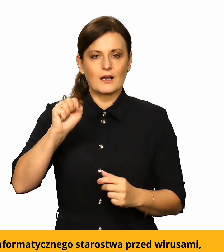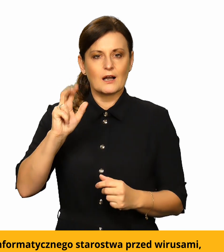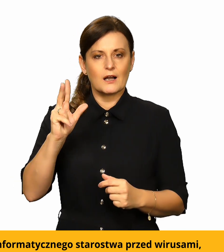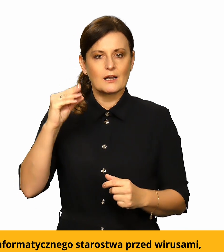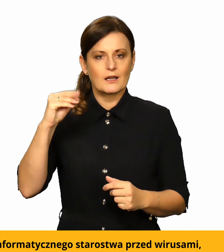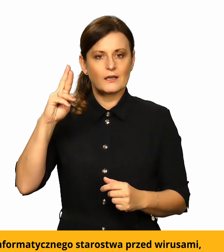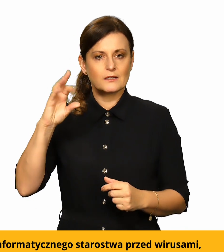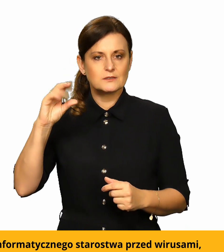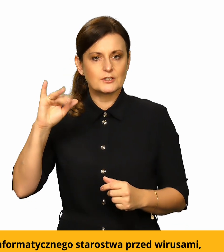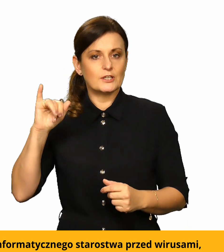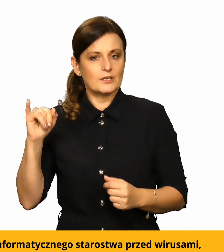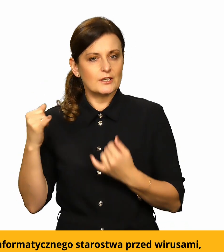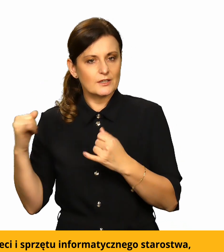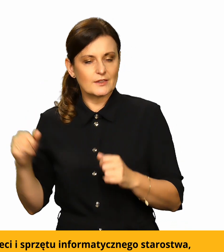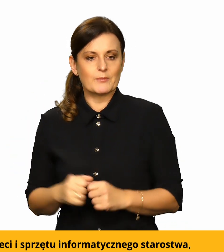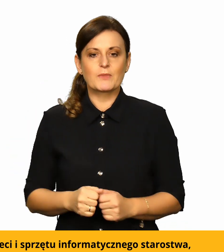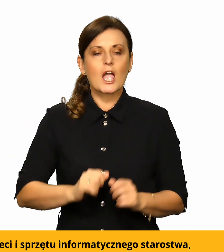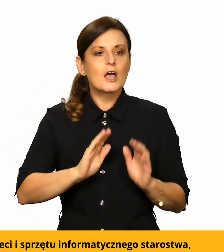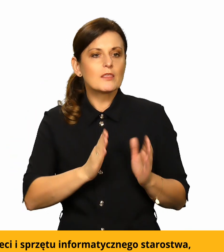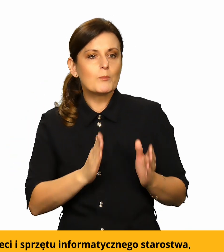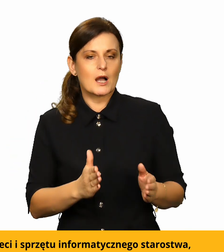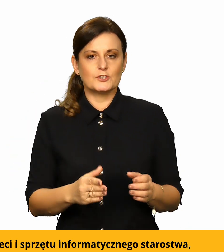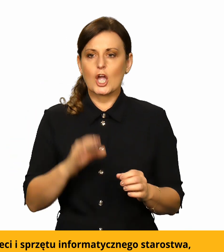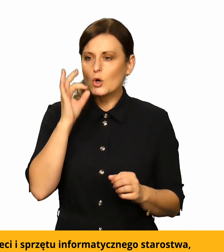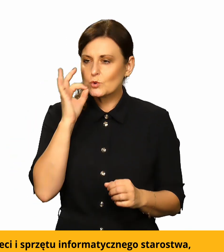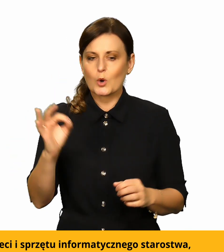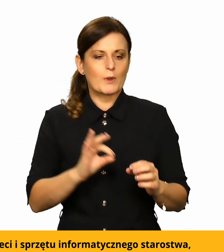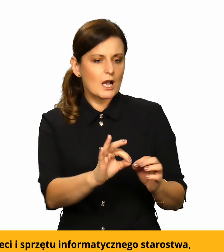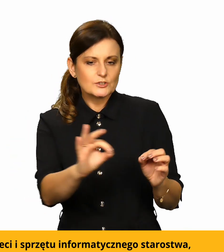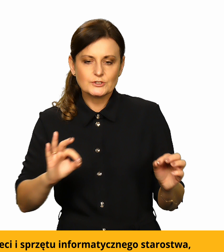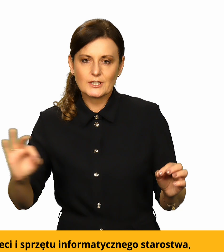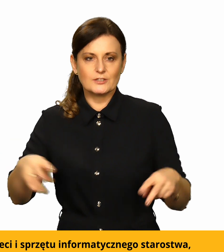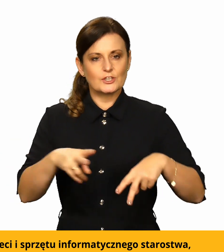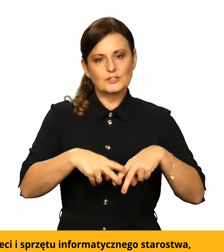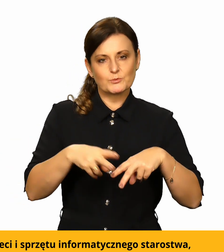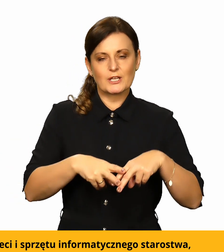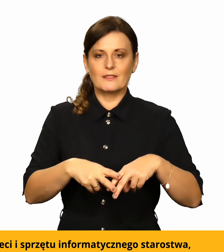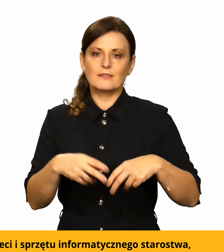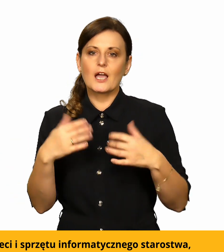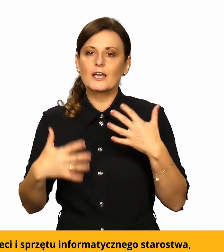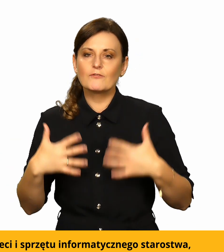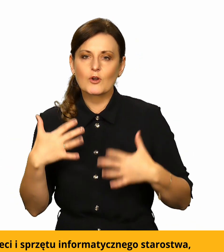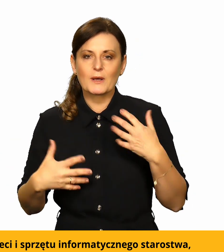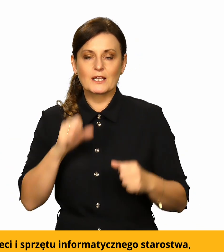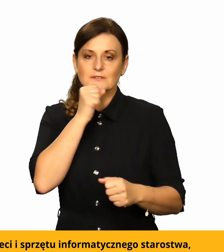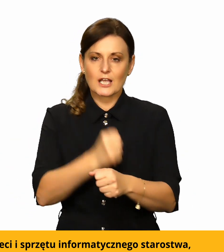tym podobne, dbanie o sprawność sieci i sprzętu informatycznego starostwa, pomaganie